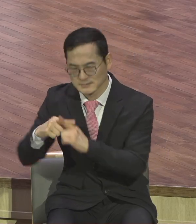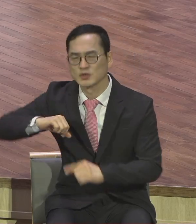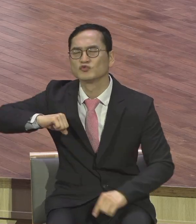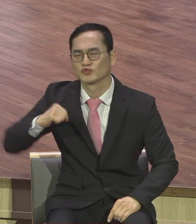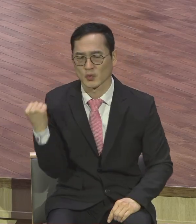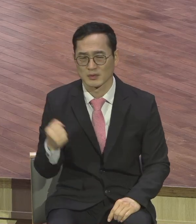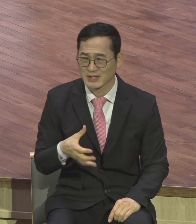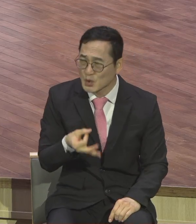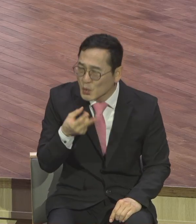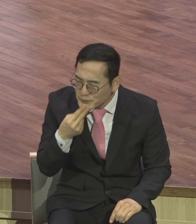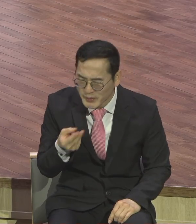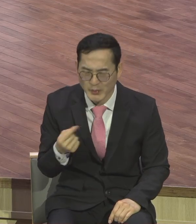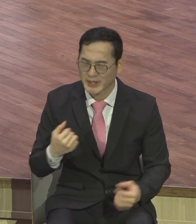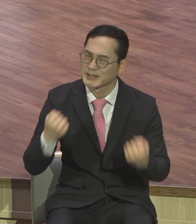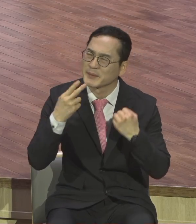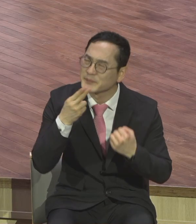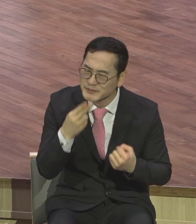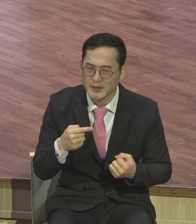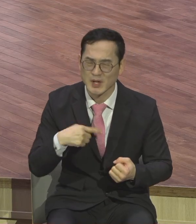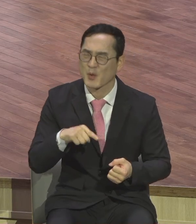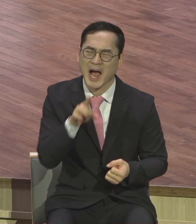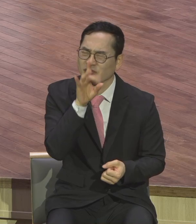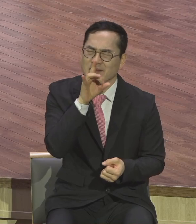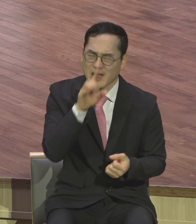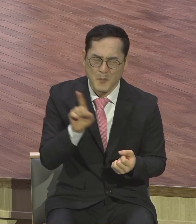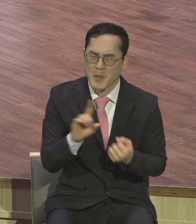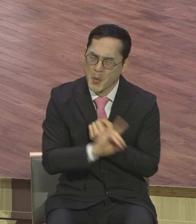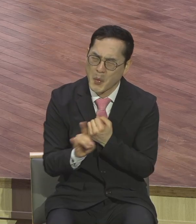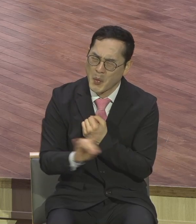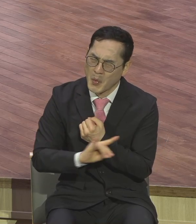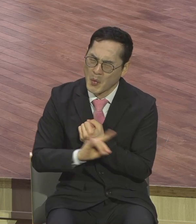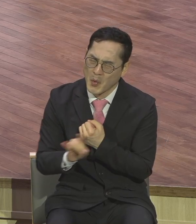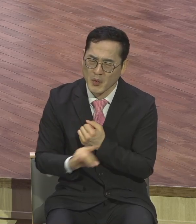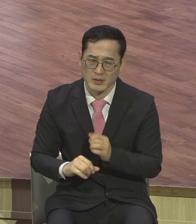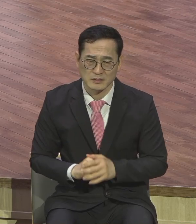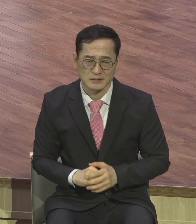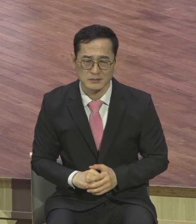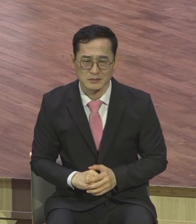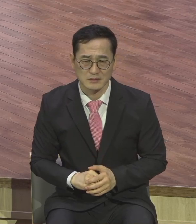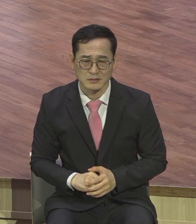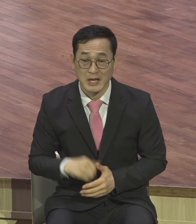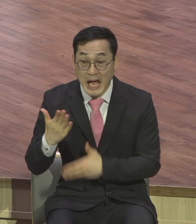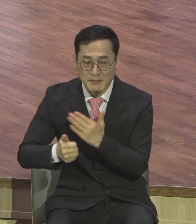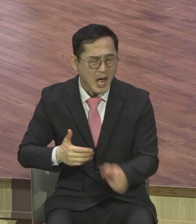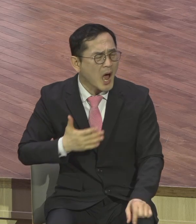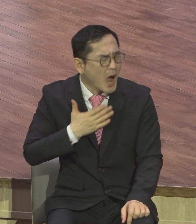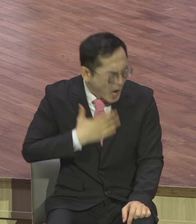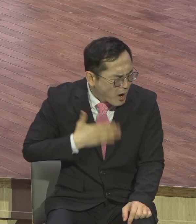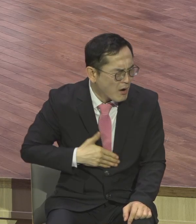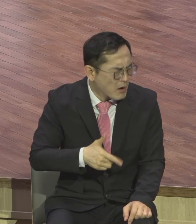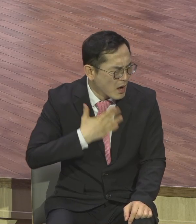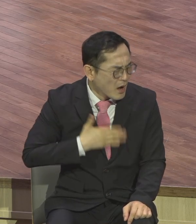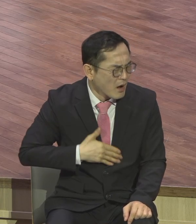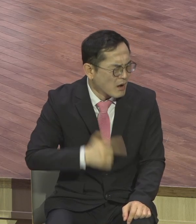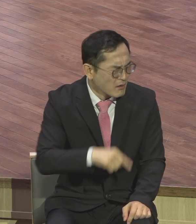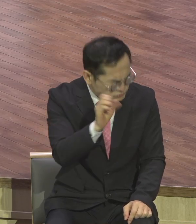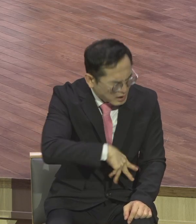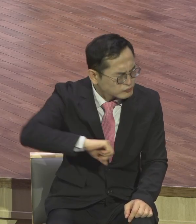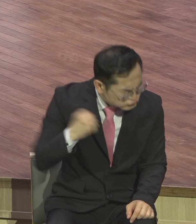게 없어서 나는 힘이 없어서 나는 나는 나는 나는 나는 그러고 있습니다 자기 삶장에서 험치고 있어요 허벅거리 있다고 나는 내가 합니까